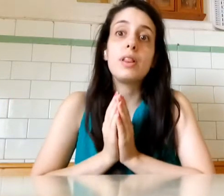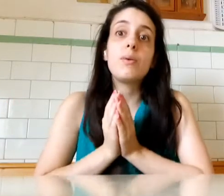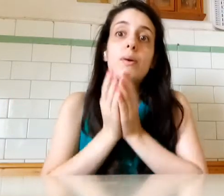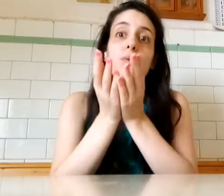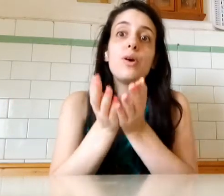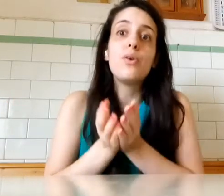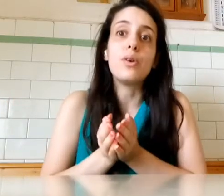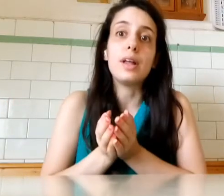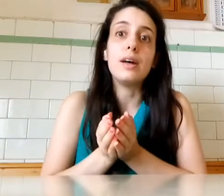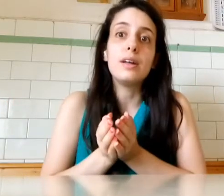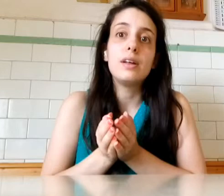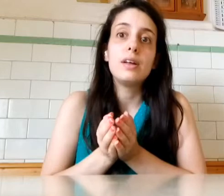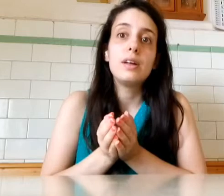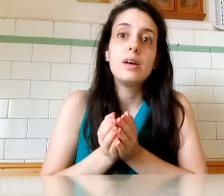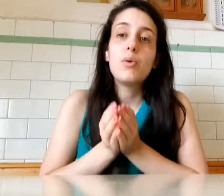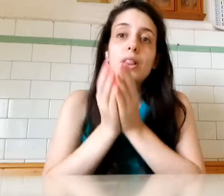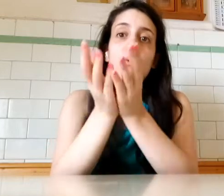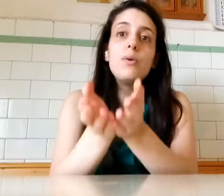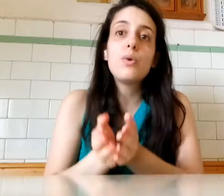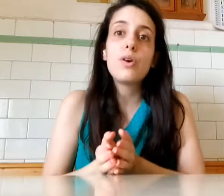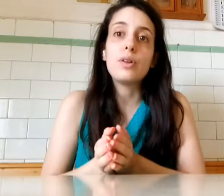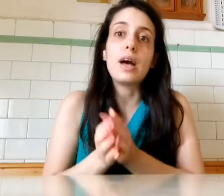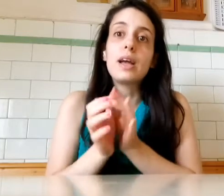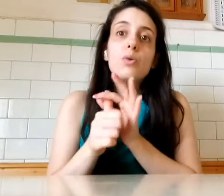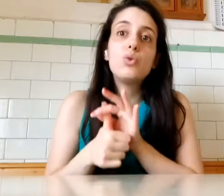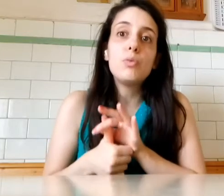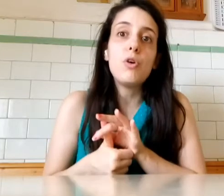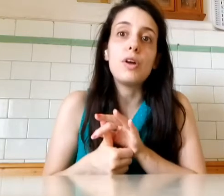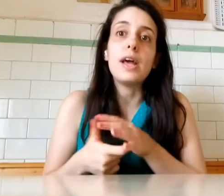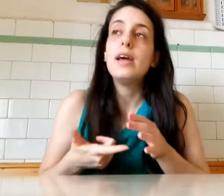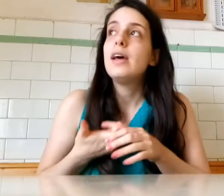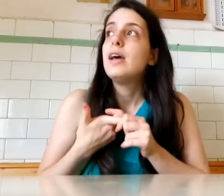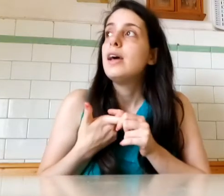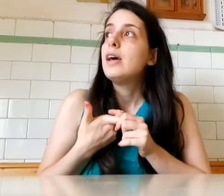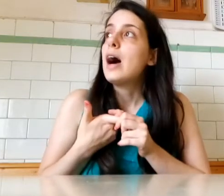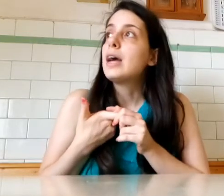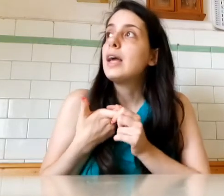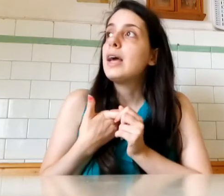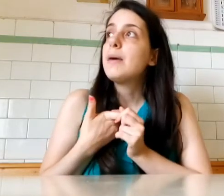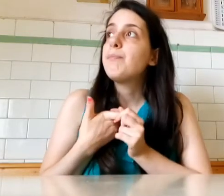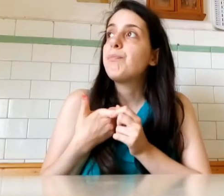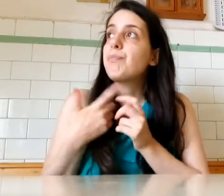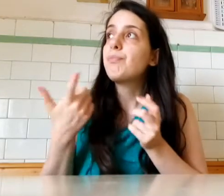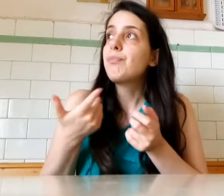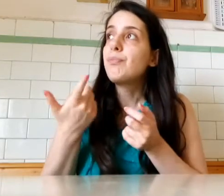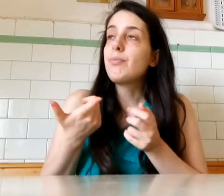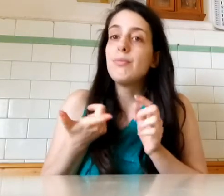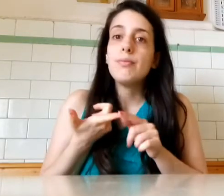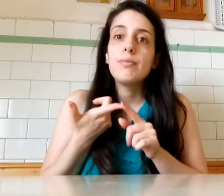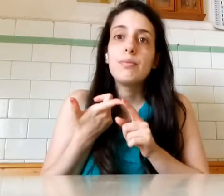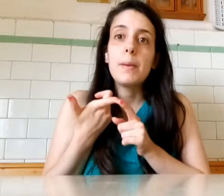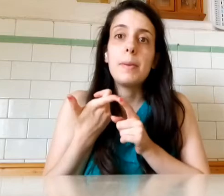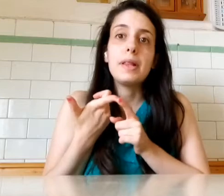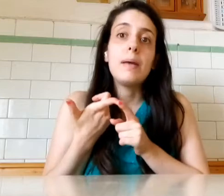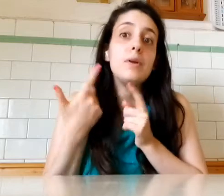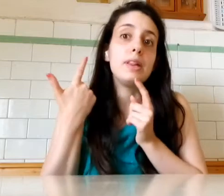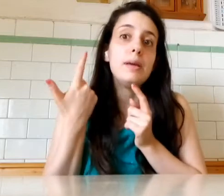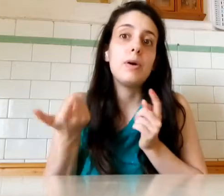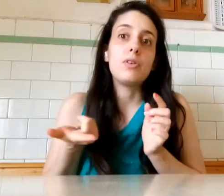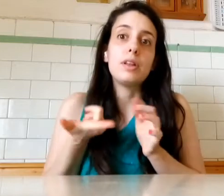essere qualunque cosa Può essere qualunque cosa Anche un tumore Anche Che per esempio Il timpano S